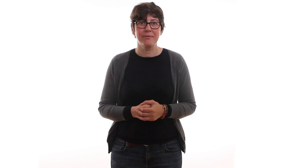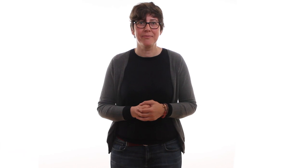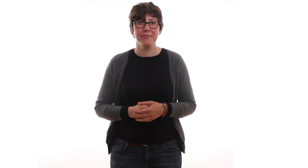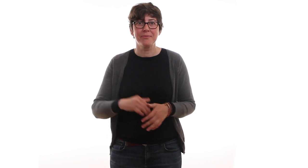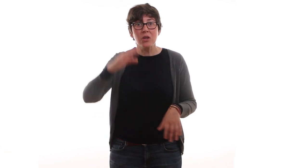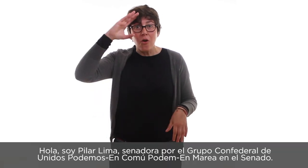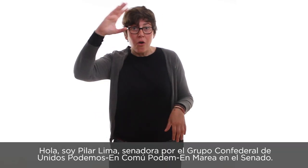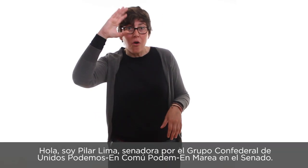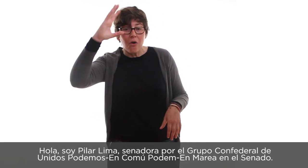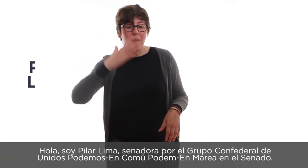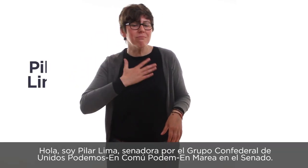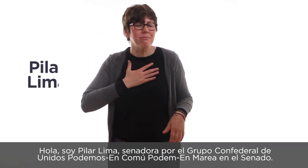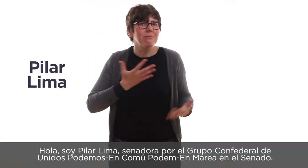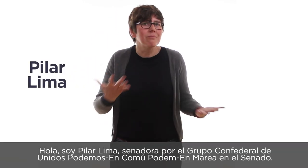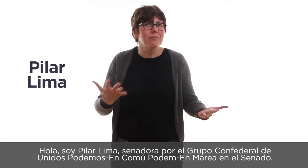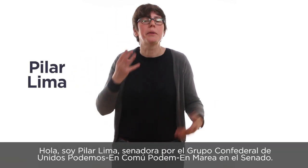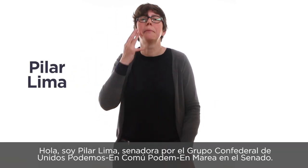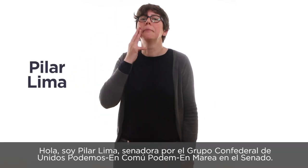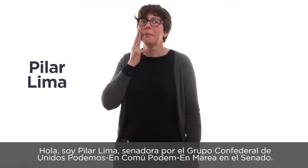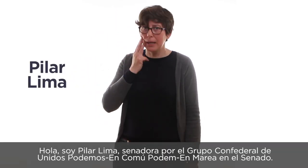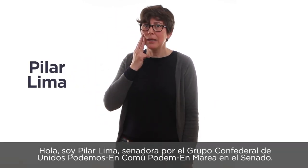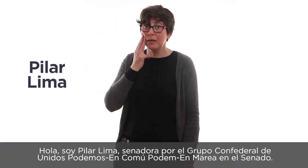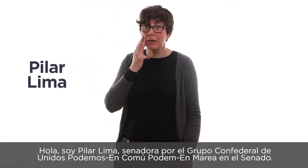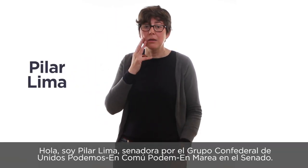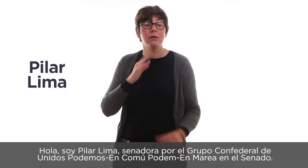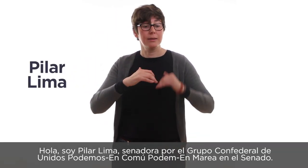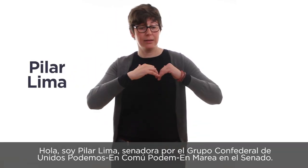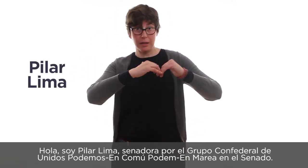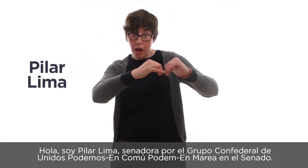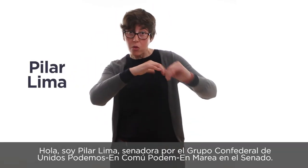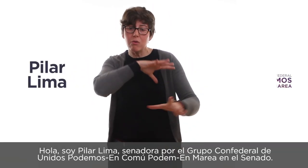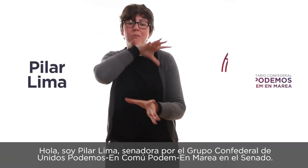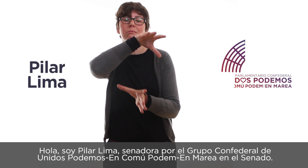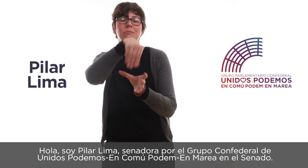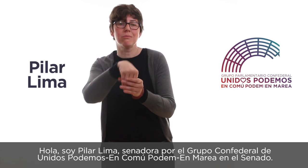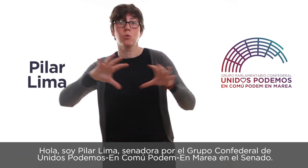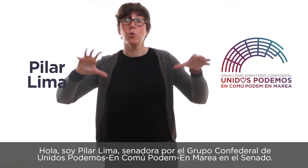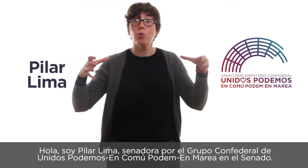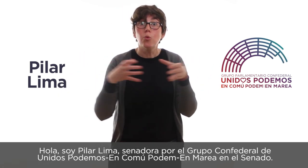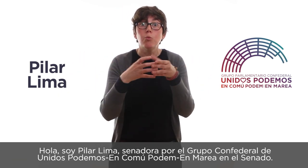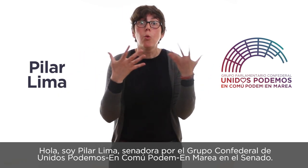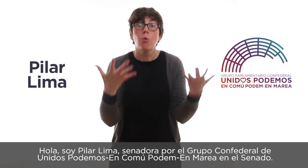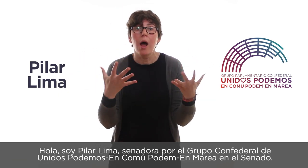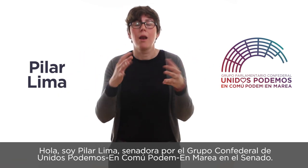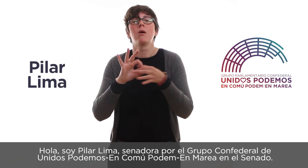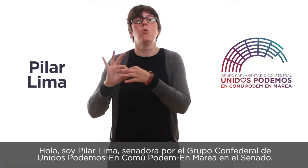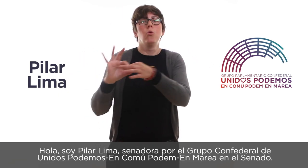Hola, soy Pilar Lima, senadora por el Grupo Confederal Unidos